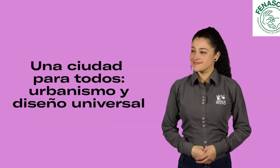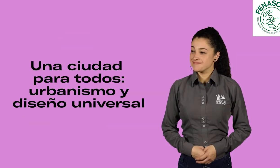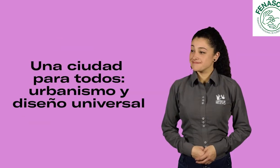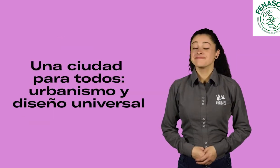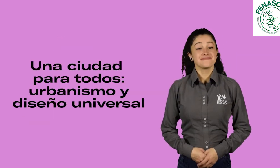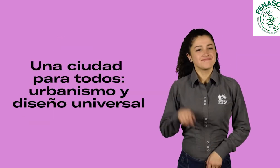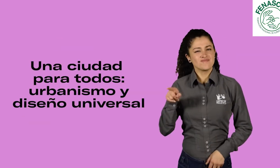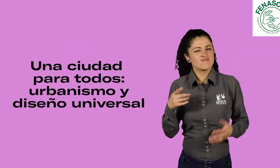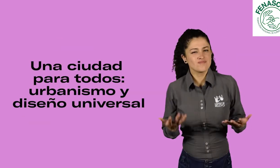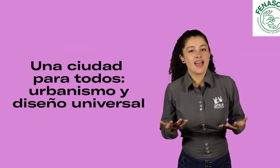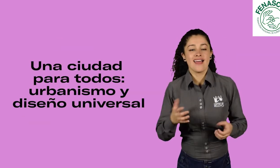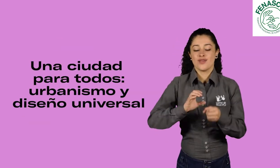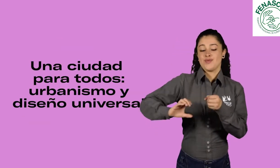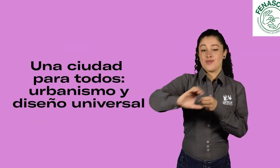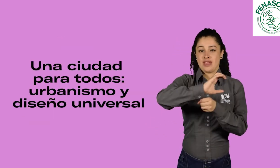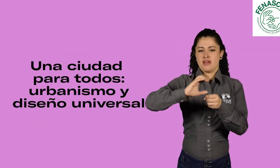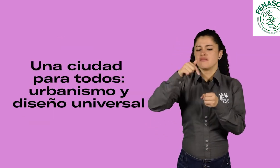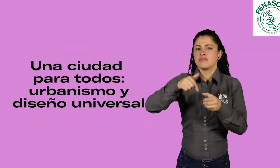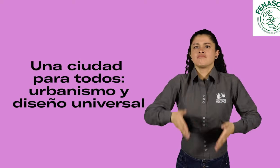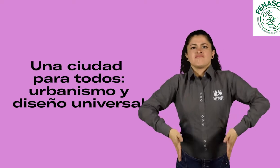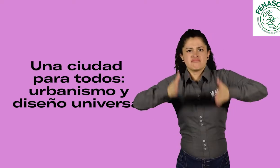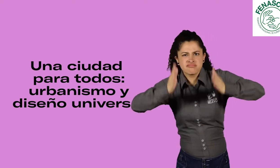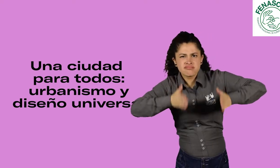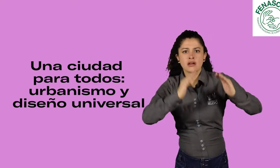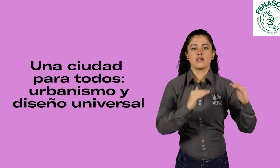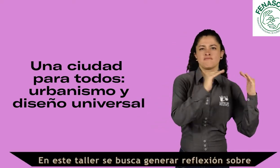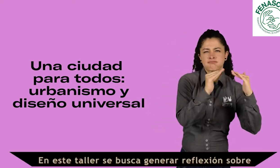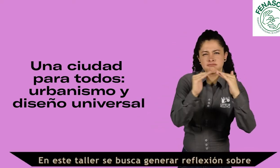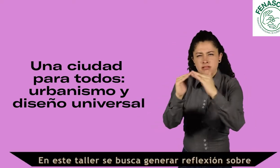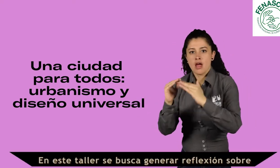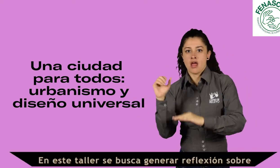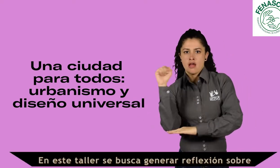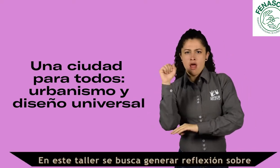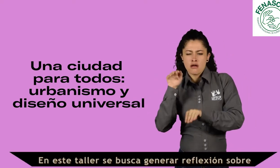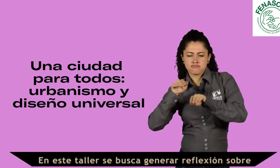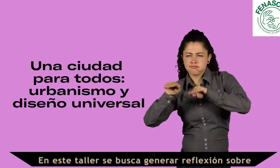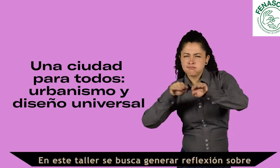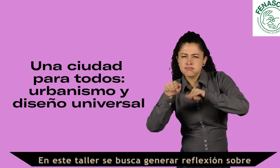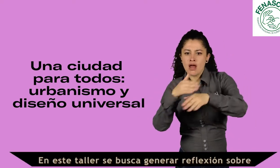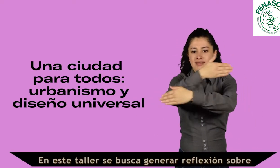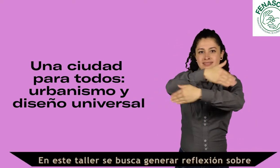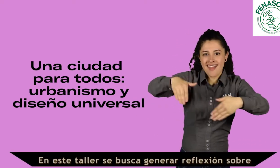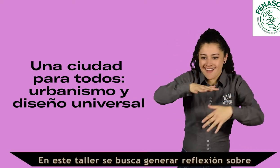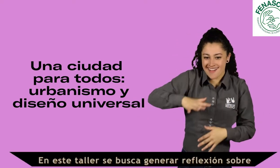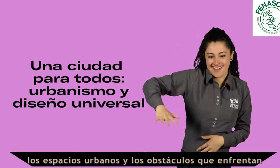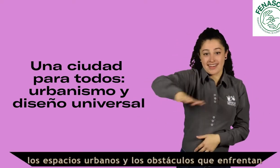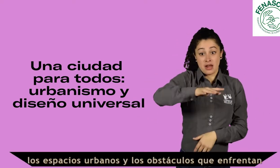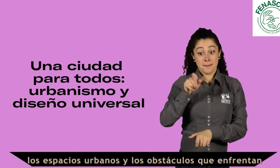Una ciudad para todos, urbanismo y diseño universal. En este taller se busca generar reflexión sobre los